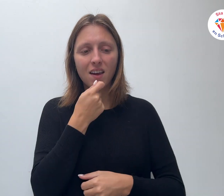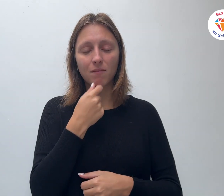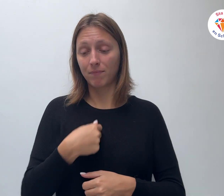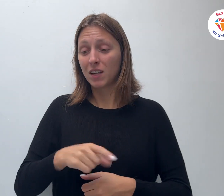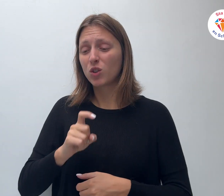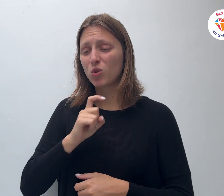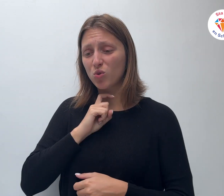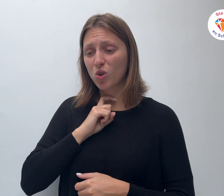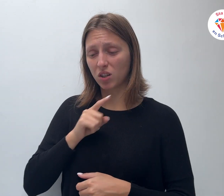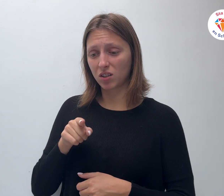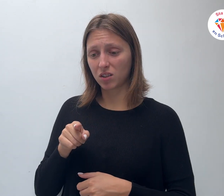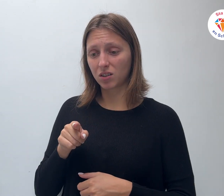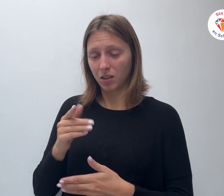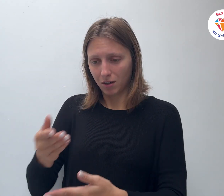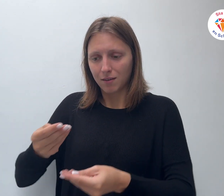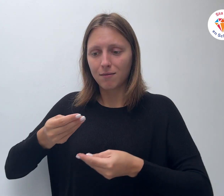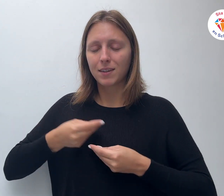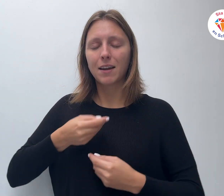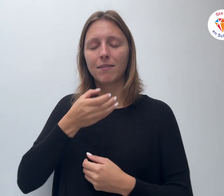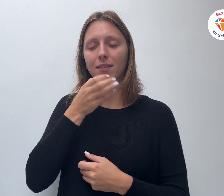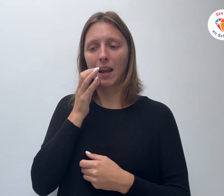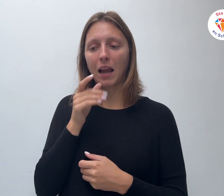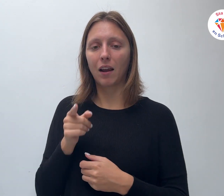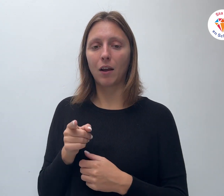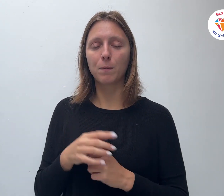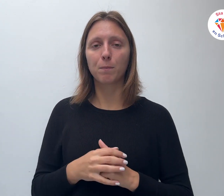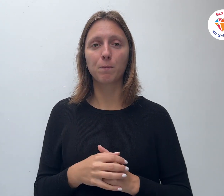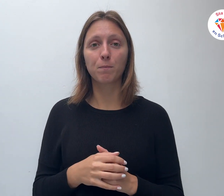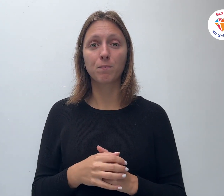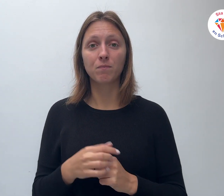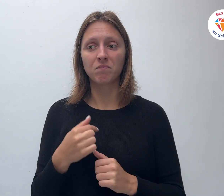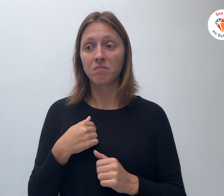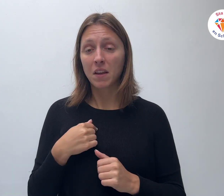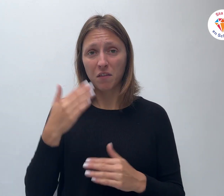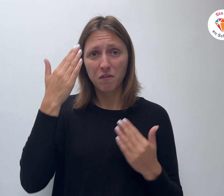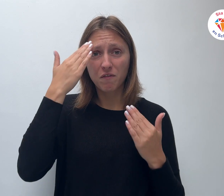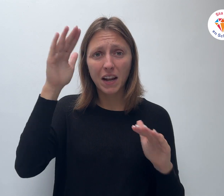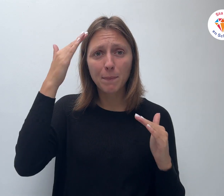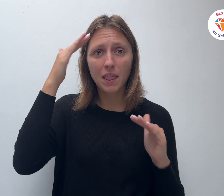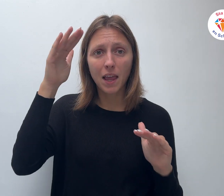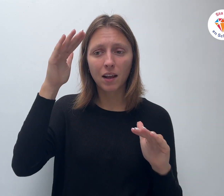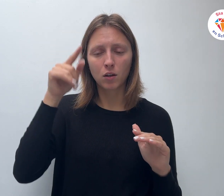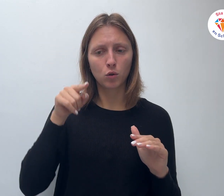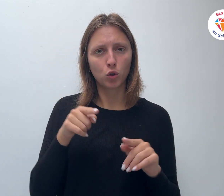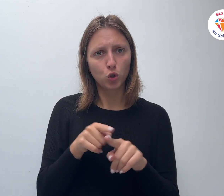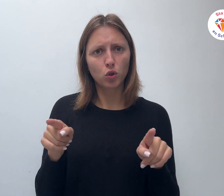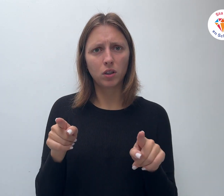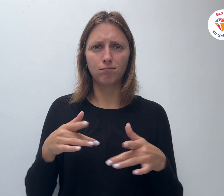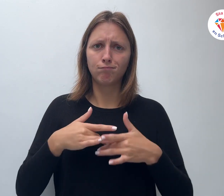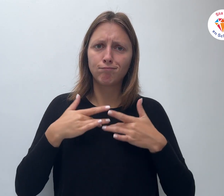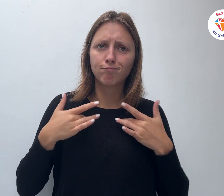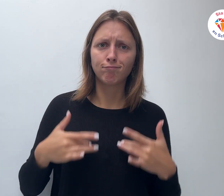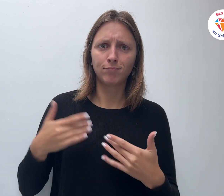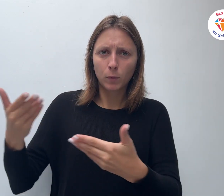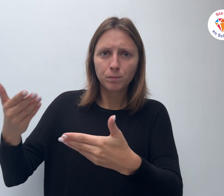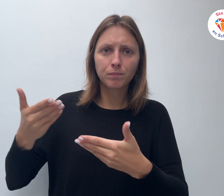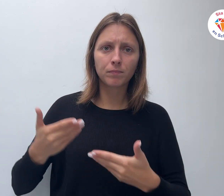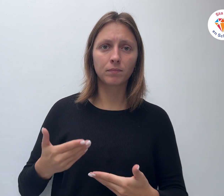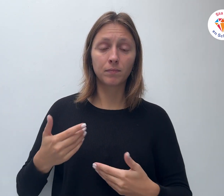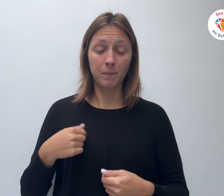en u hebt mij te drinken gegeven. Ik was een vreemdeling en u hebt mij gastvrij onthaald. Ik was naakt en u hebt